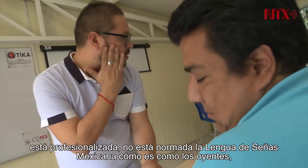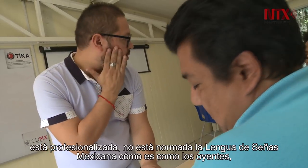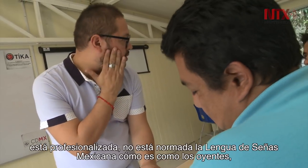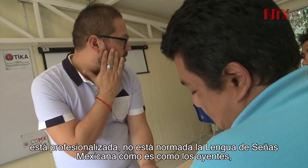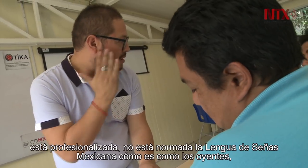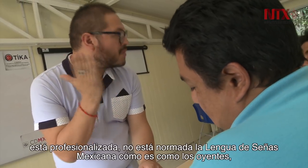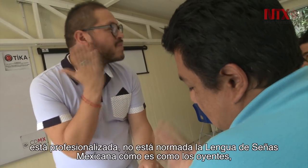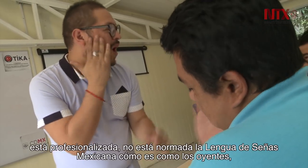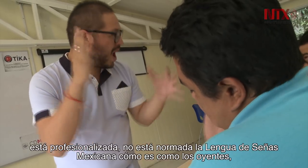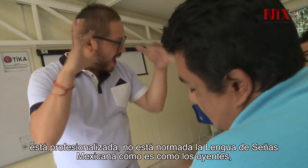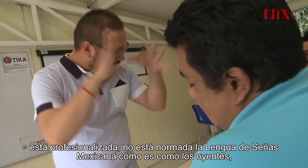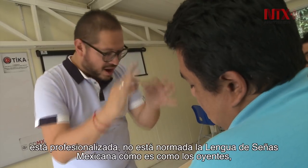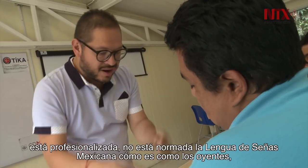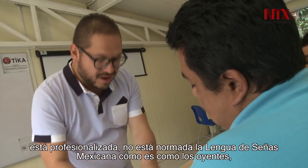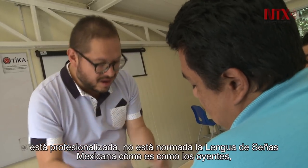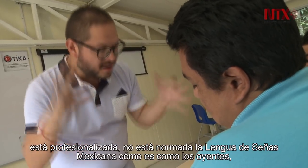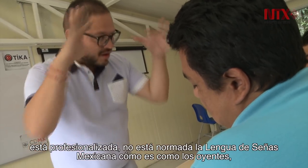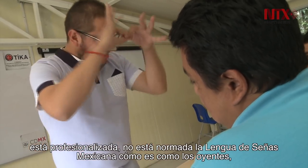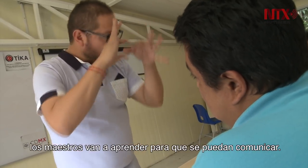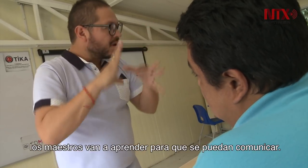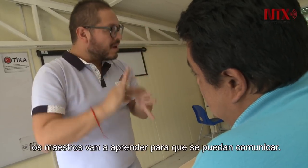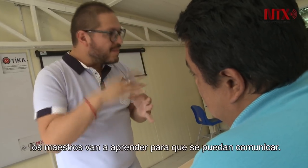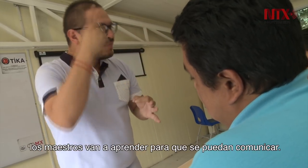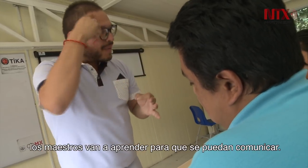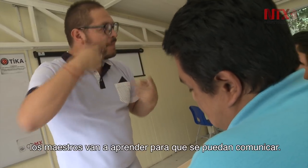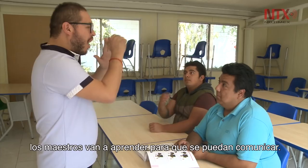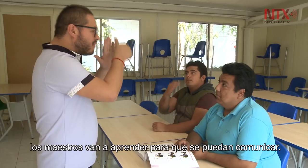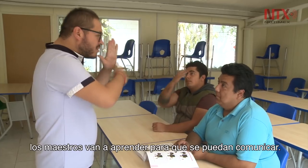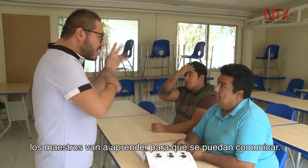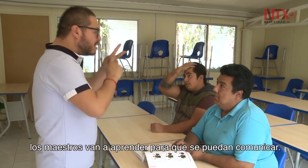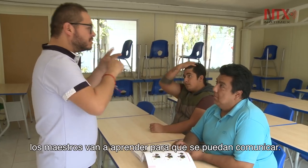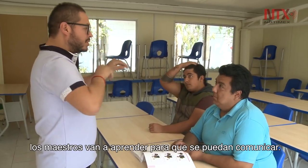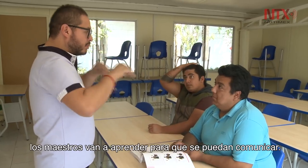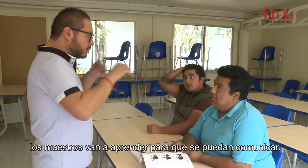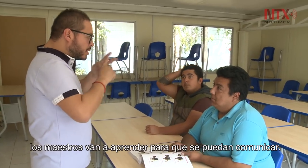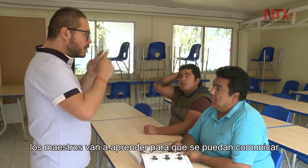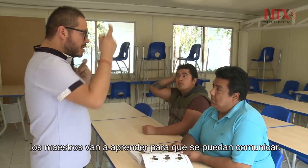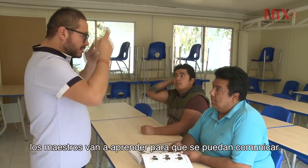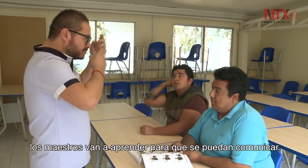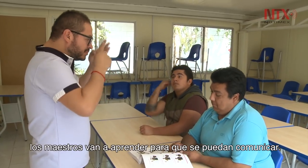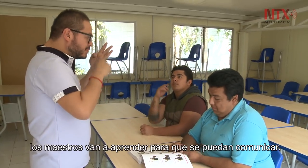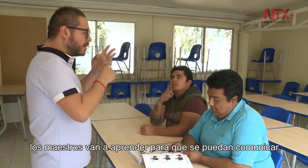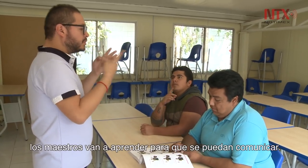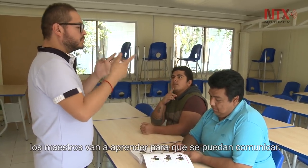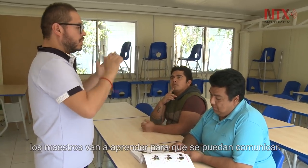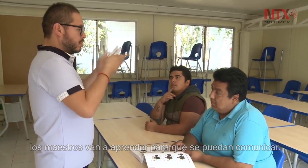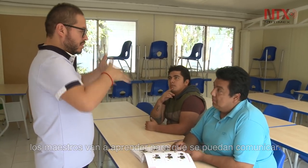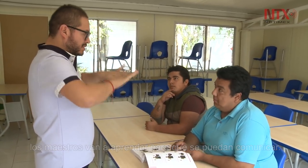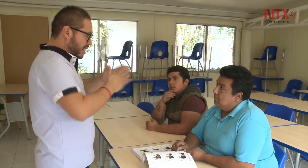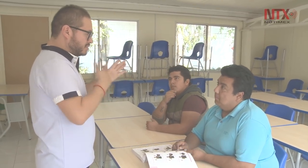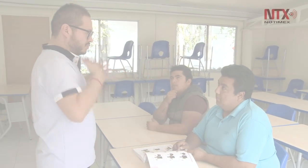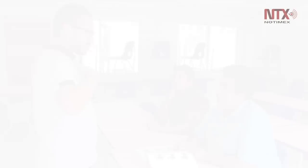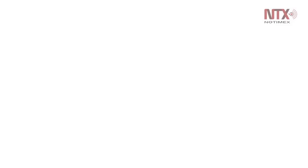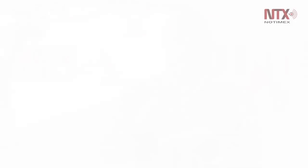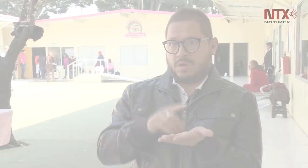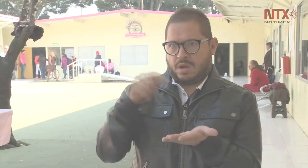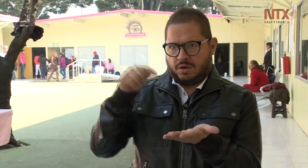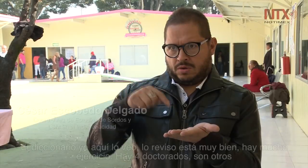¿cómo es como los oyentes, los maestros o las universidades van a aprender para que se puedan comunicar? El